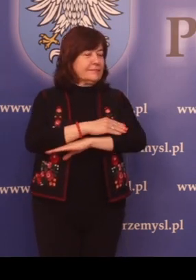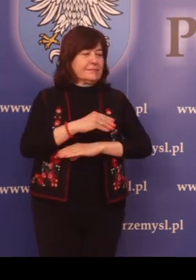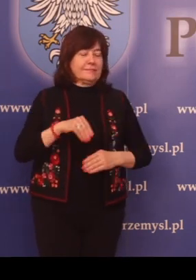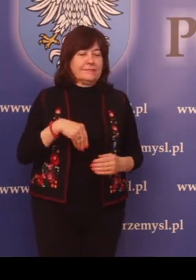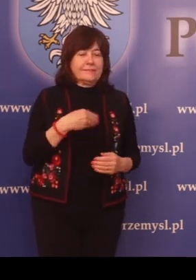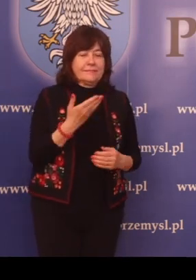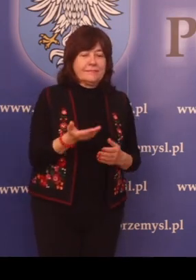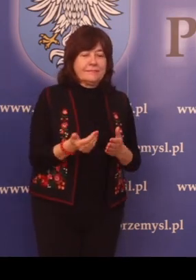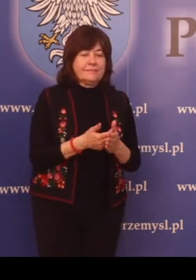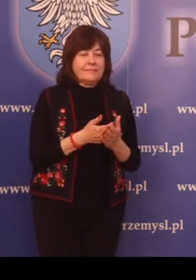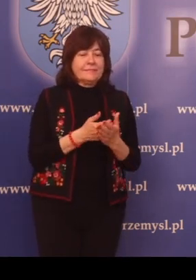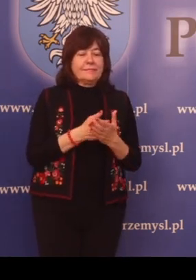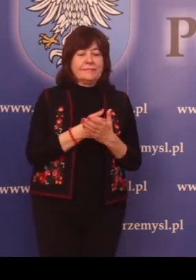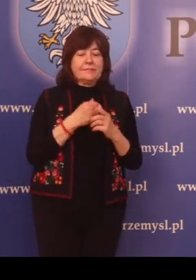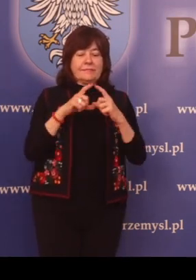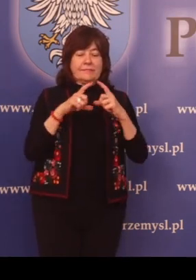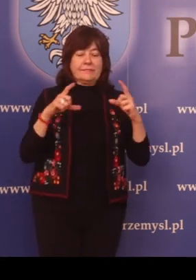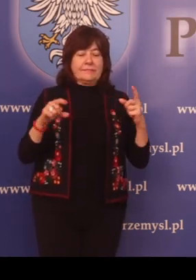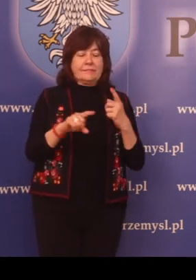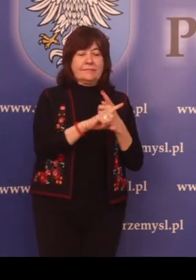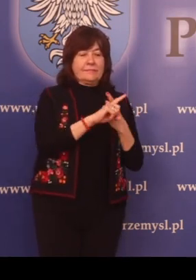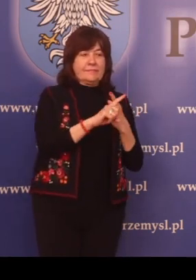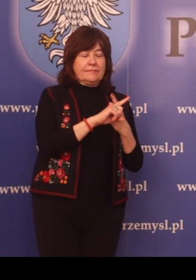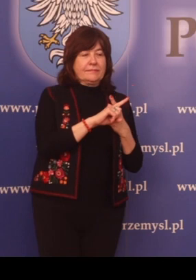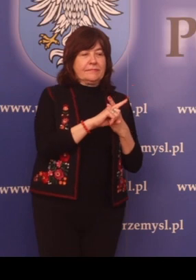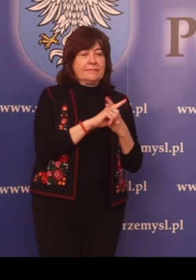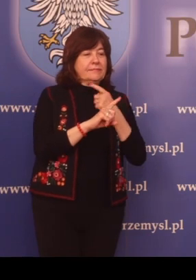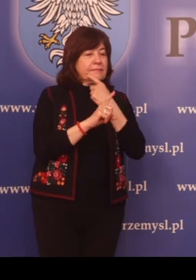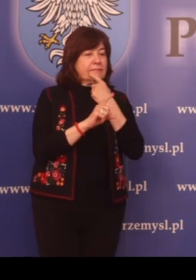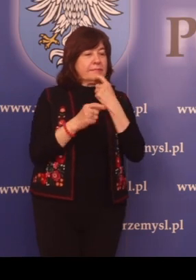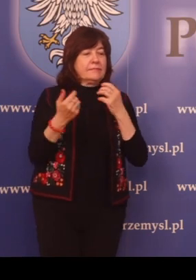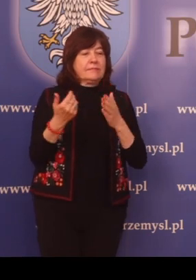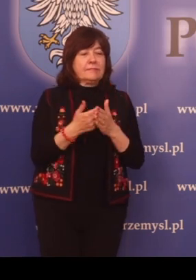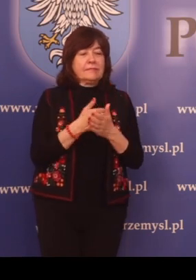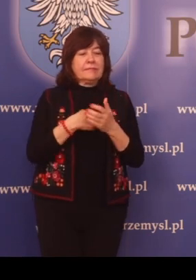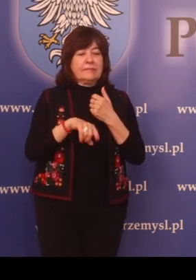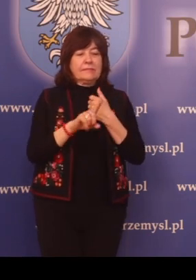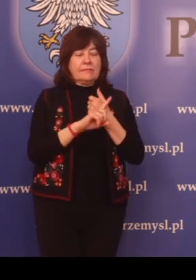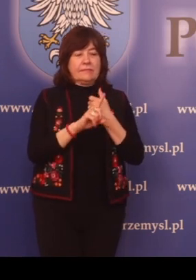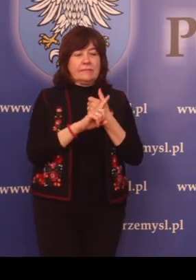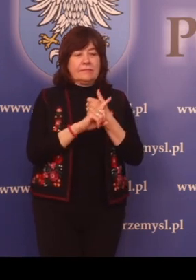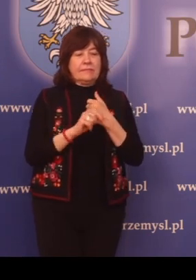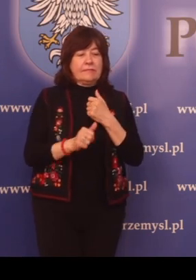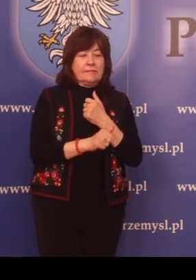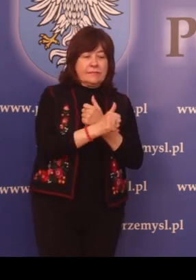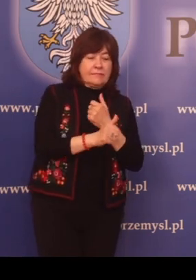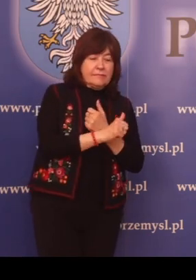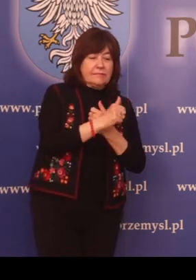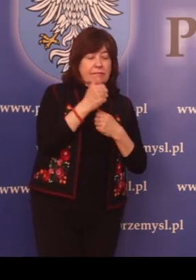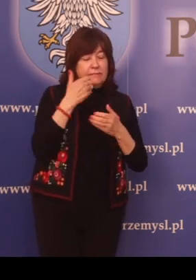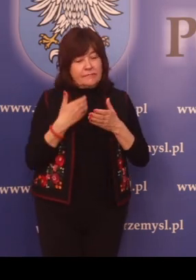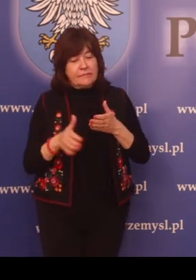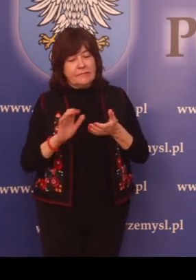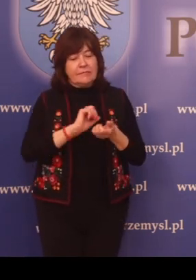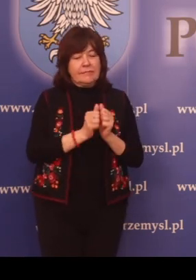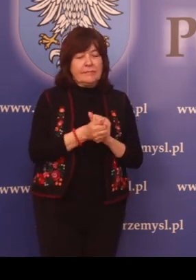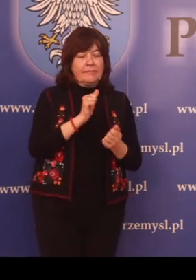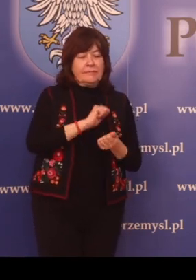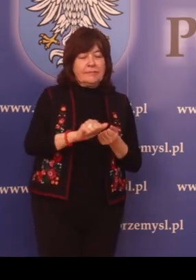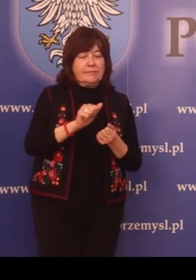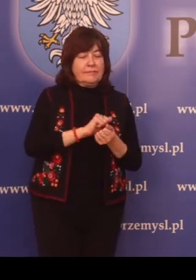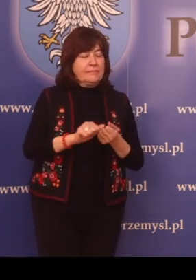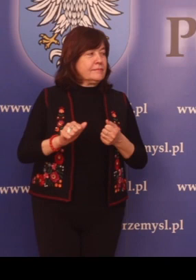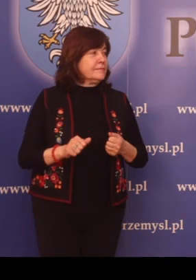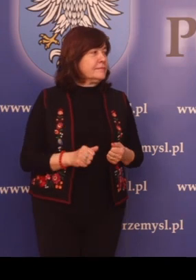Wydanie nowych tablic rejestracyjnych pojazdów z nową numeracją w skutek ich utraty lub zniszczenia.